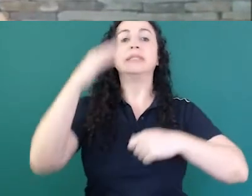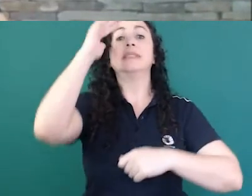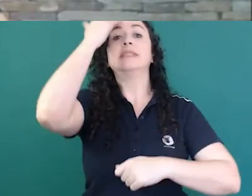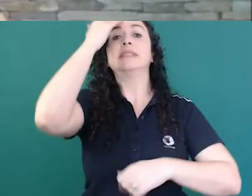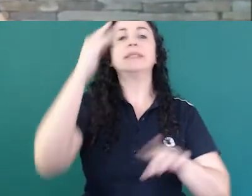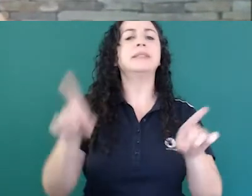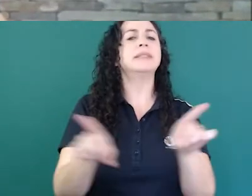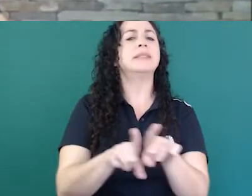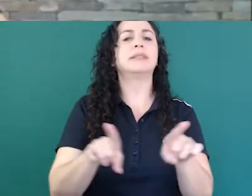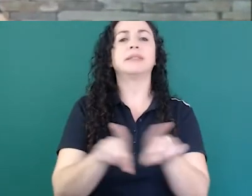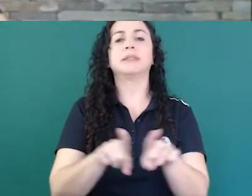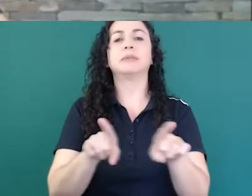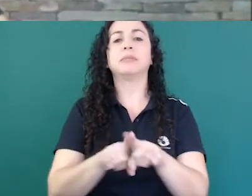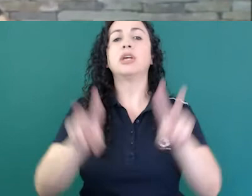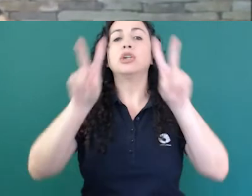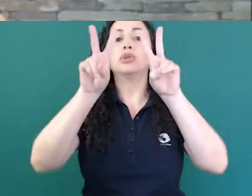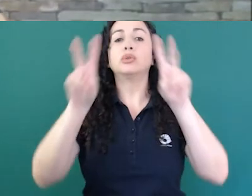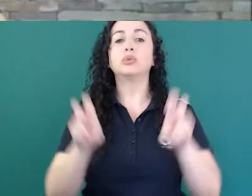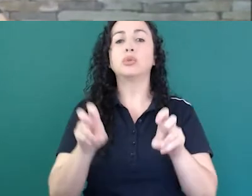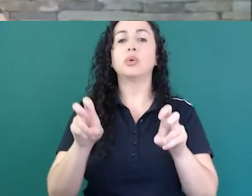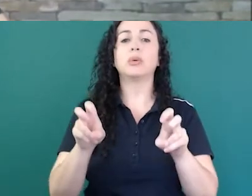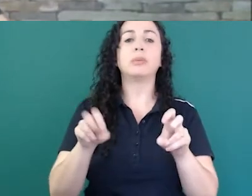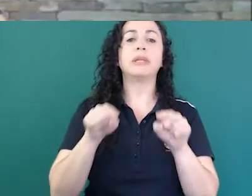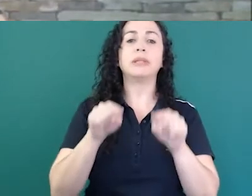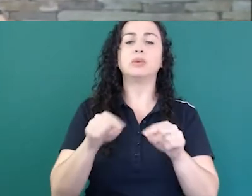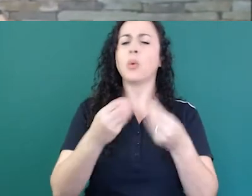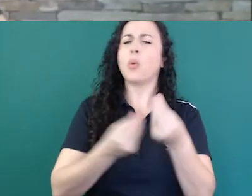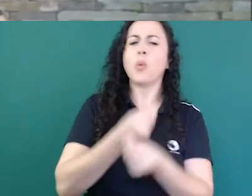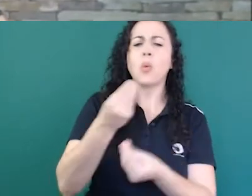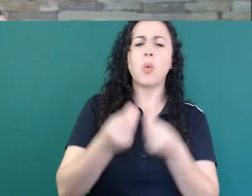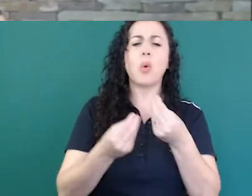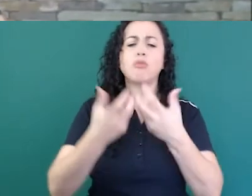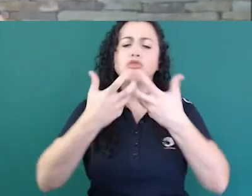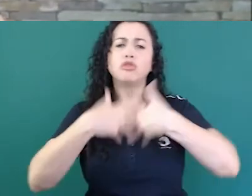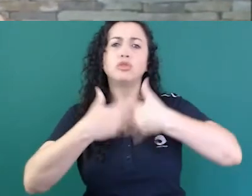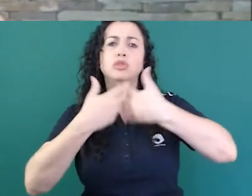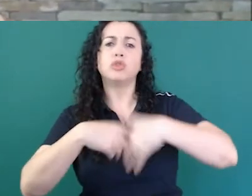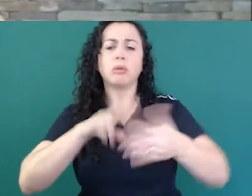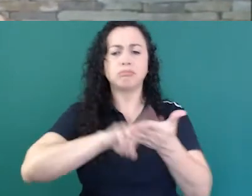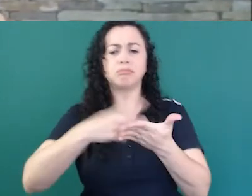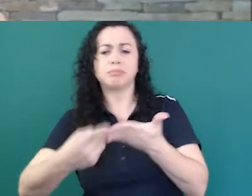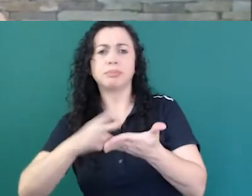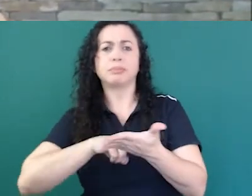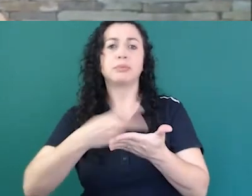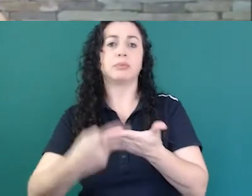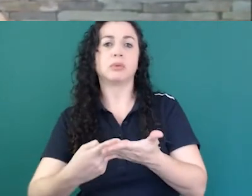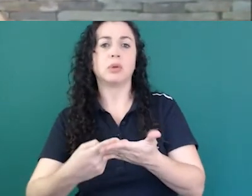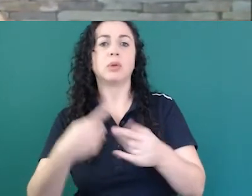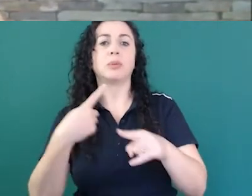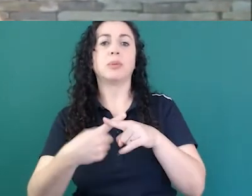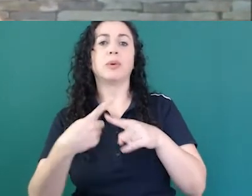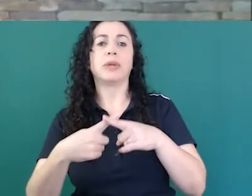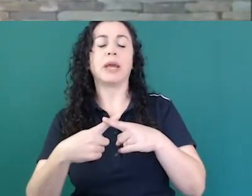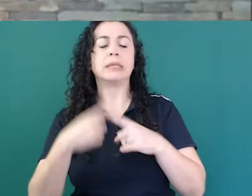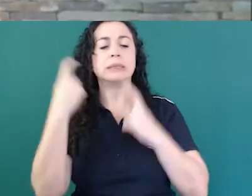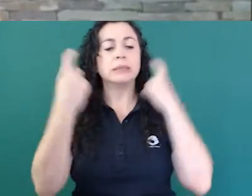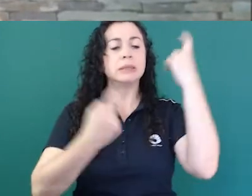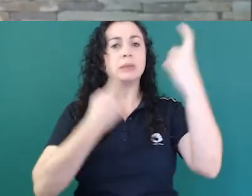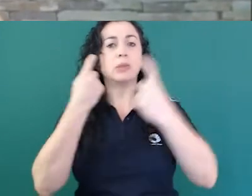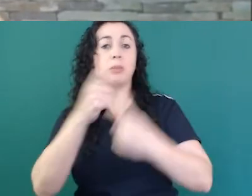pouco, ter mecanismo para fazer essa tradução de libras para ajudar o aluno surdo na sala de aula. A